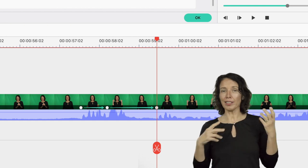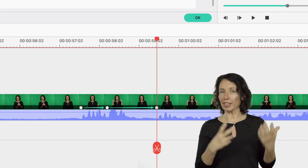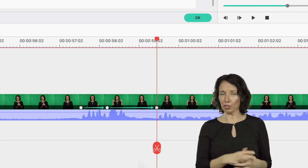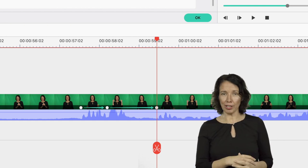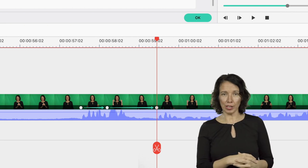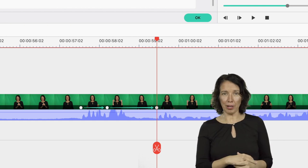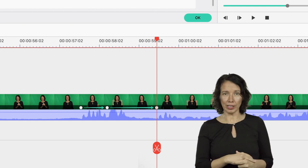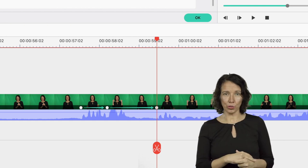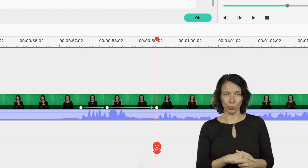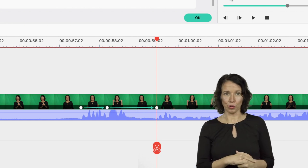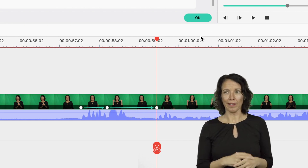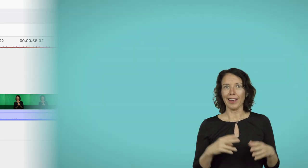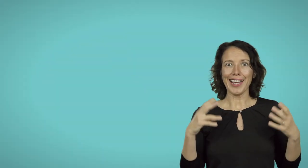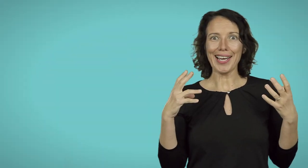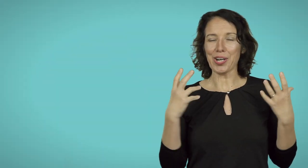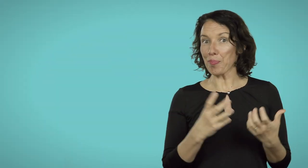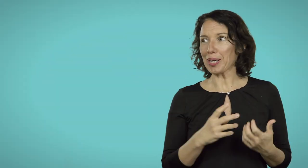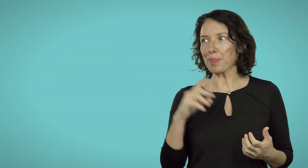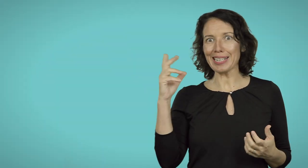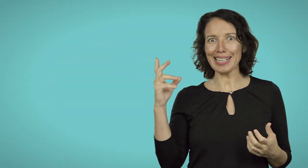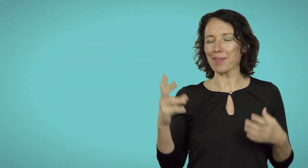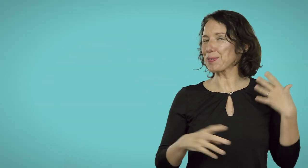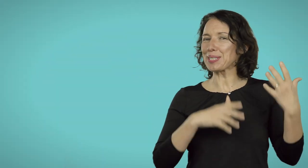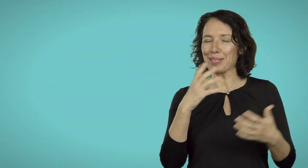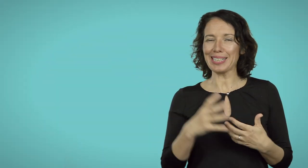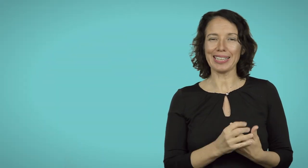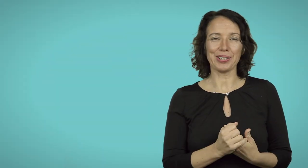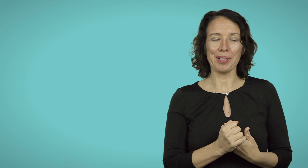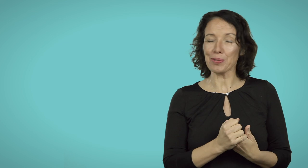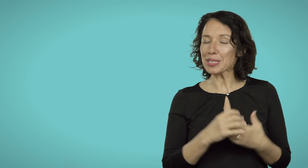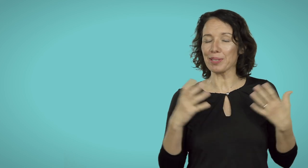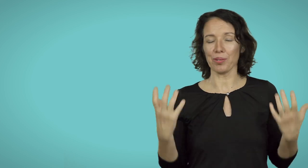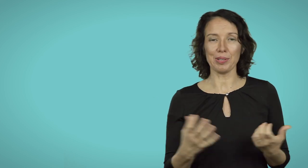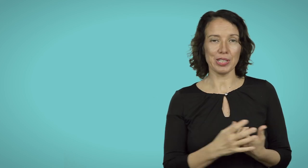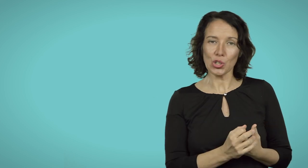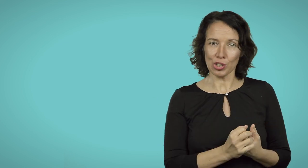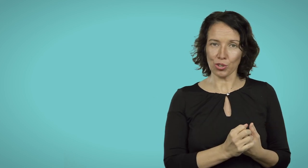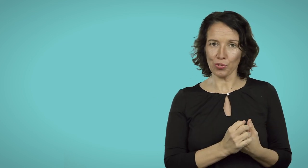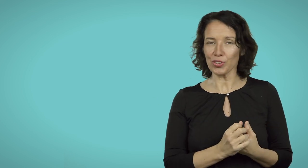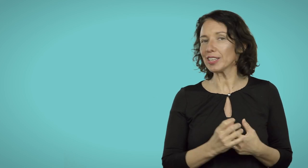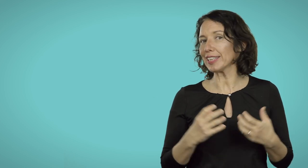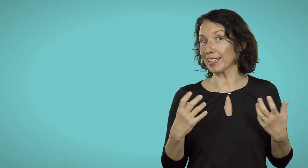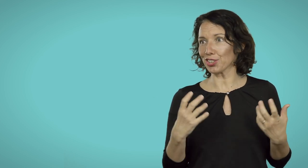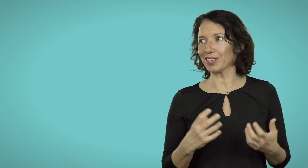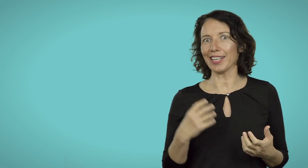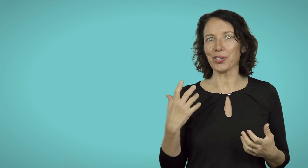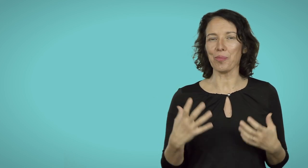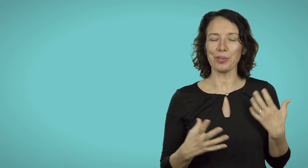indietro e riguarda tutto. Come puoi capire le possibilità, le possibili combinazioni sono infinite e lascia a te il compito